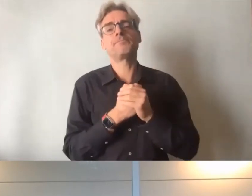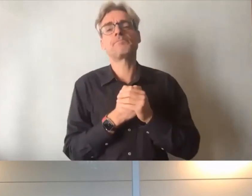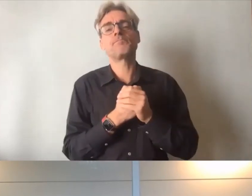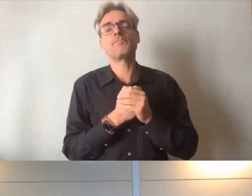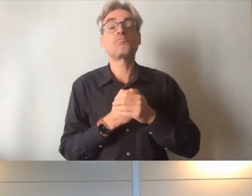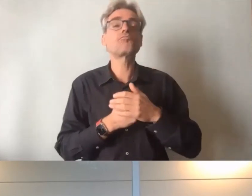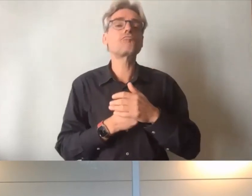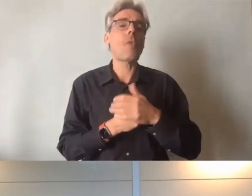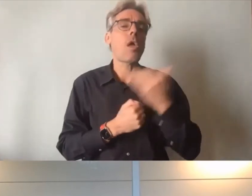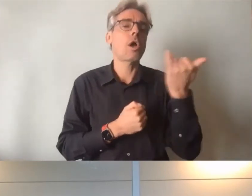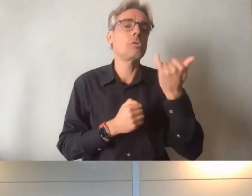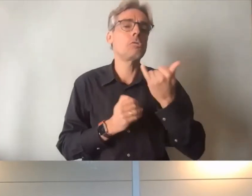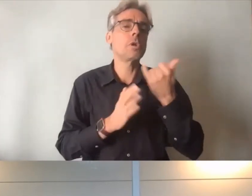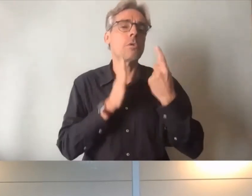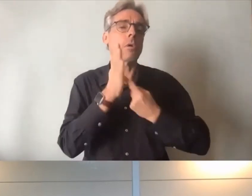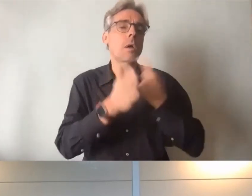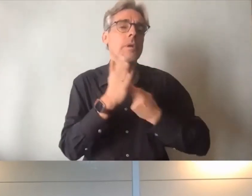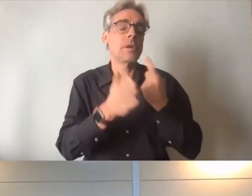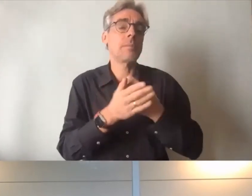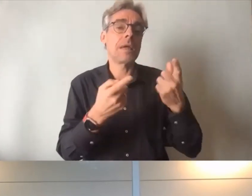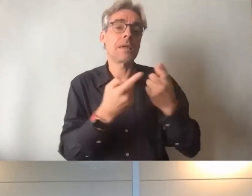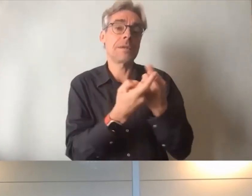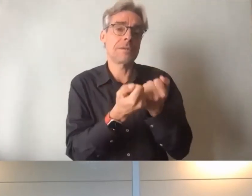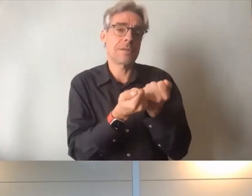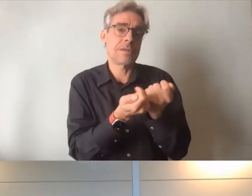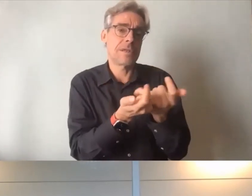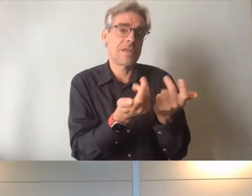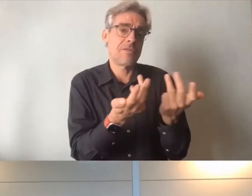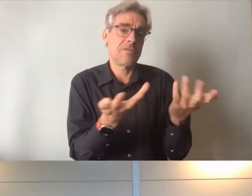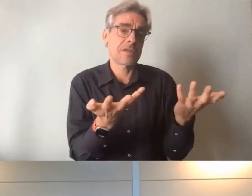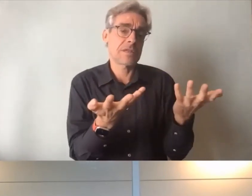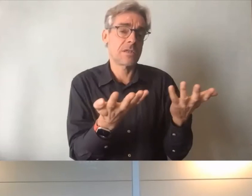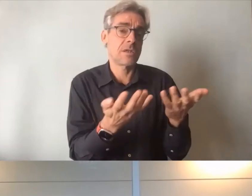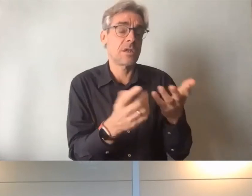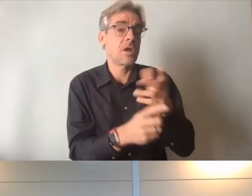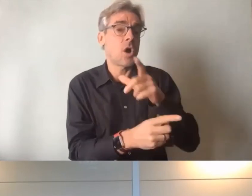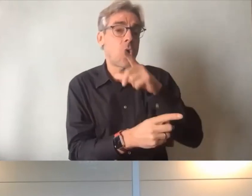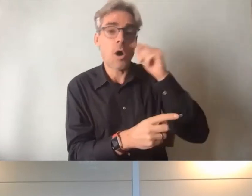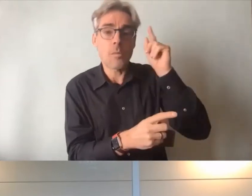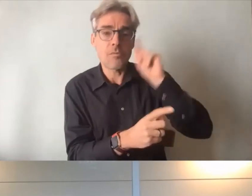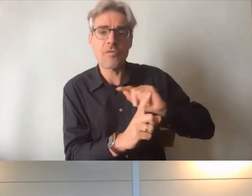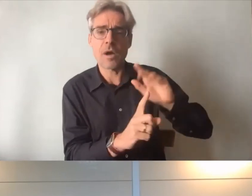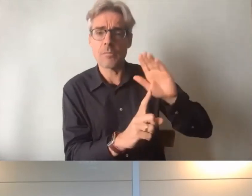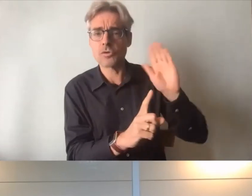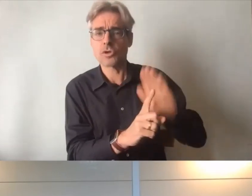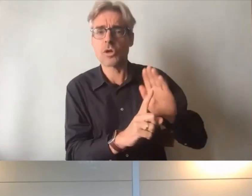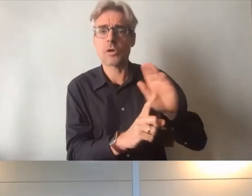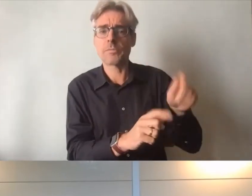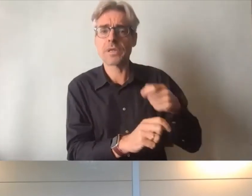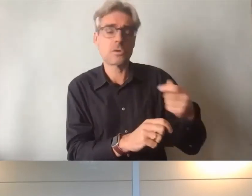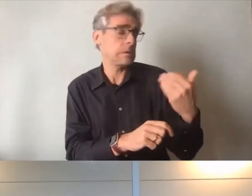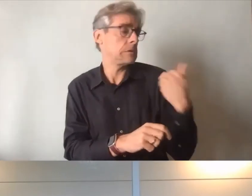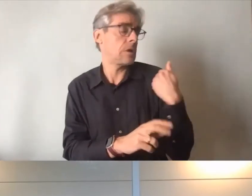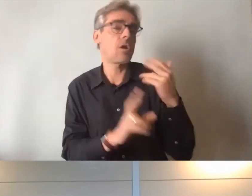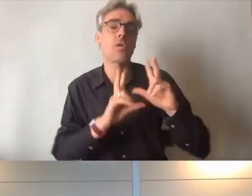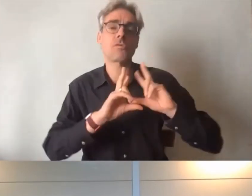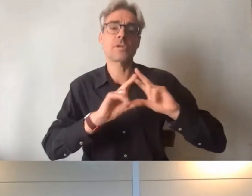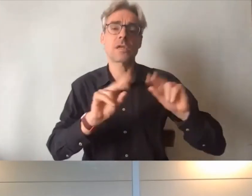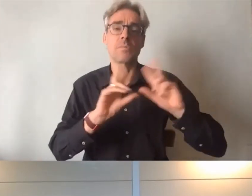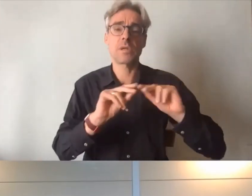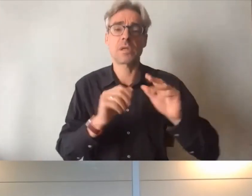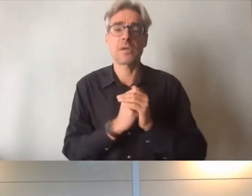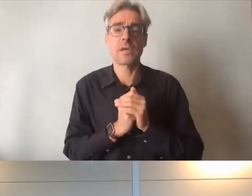pour évoquer cette diversité à la diversité de genre et de sexe c'est le sujet dont vous a entretenu Anne Revillat